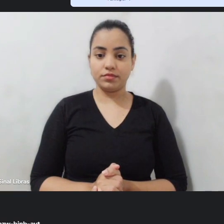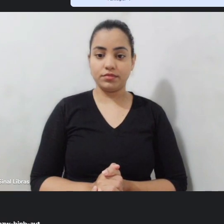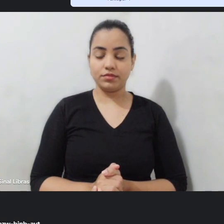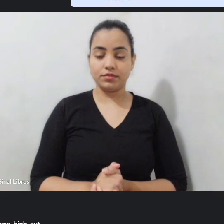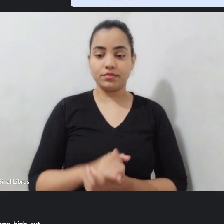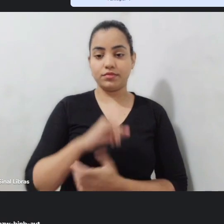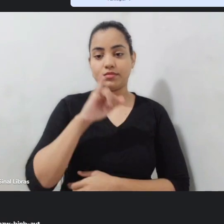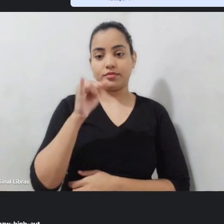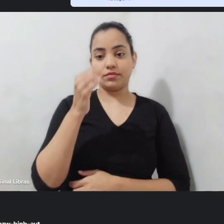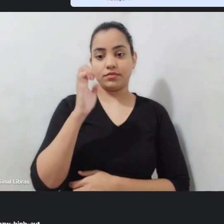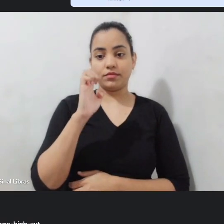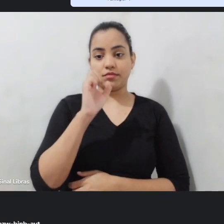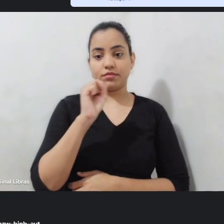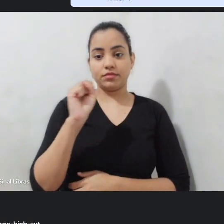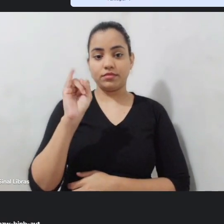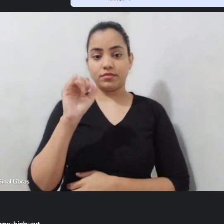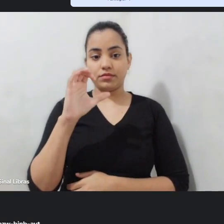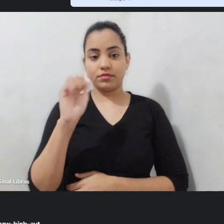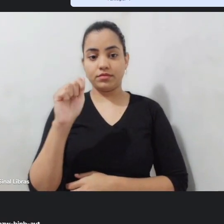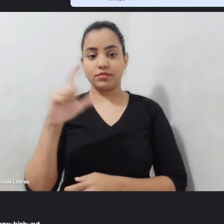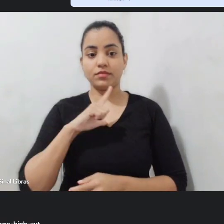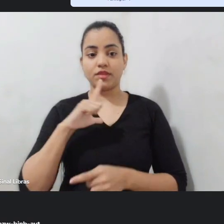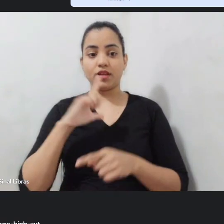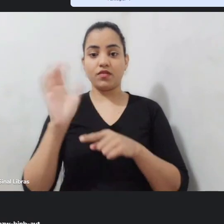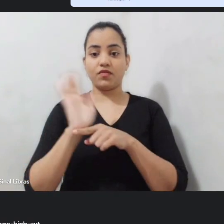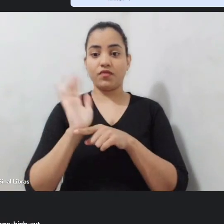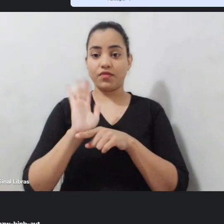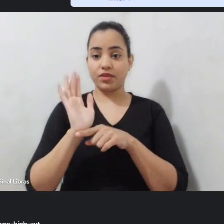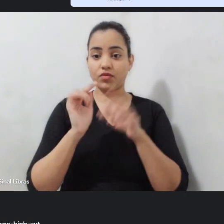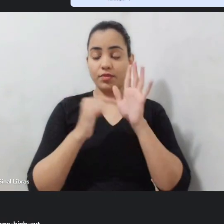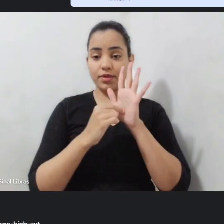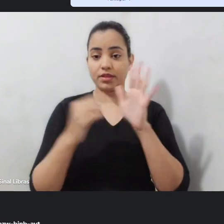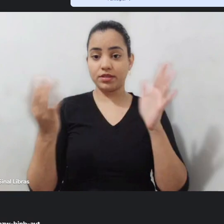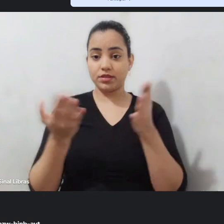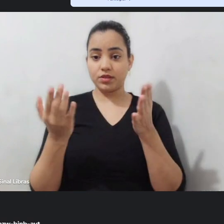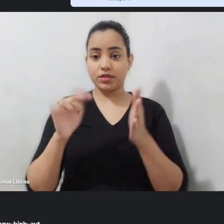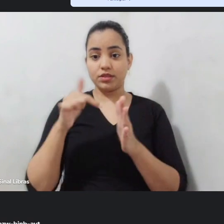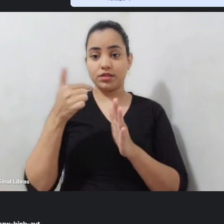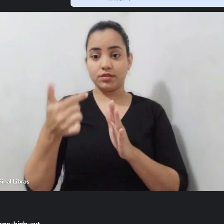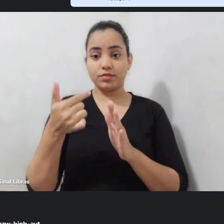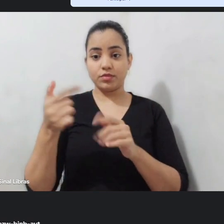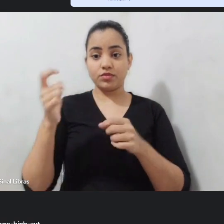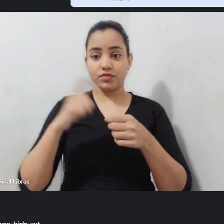tem um videozinho, vai apresentar um vídeo para a gente e daqui a pouco a gente vai de volta.